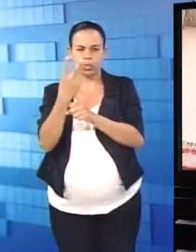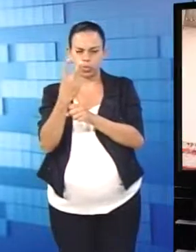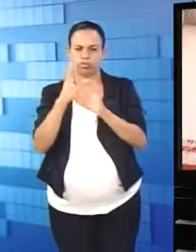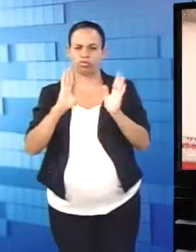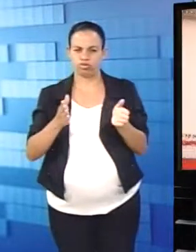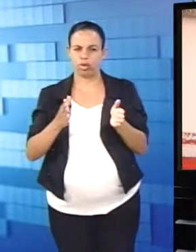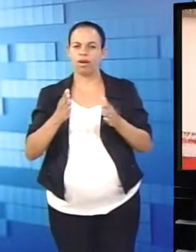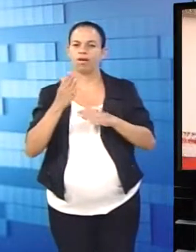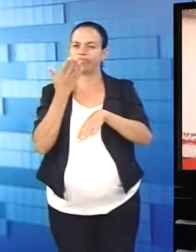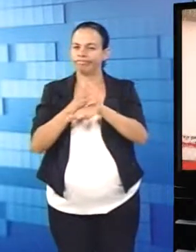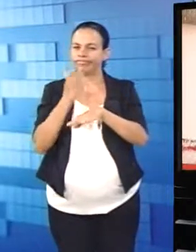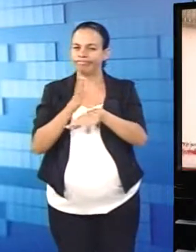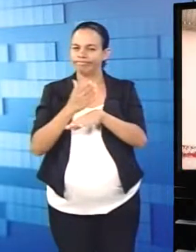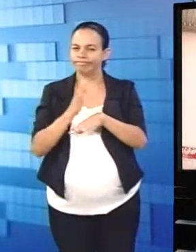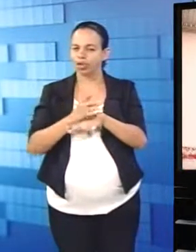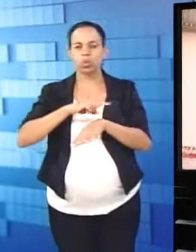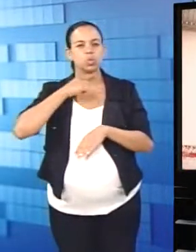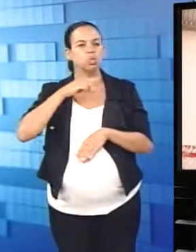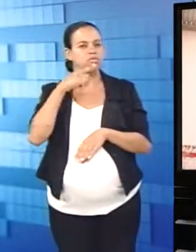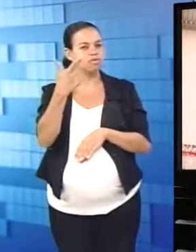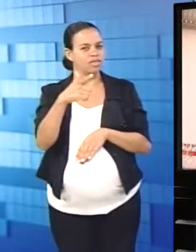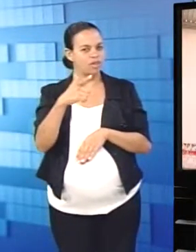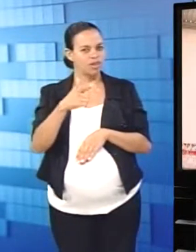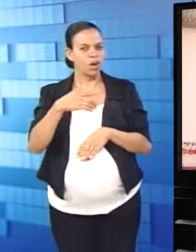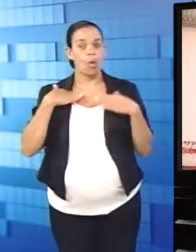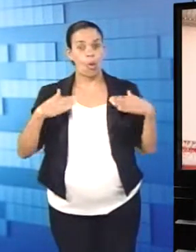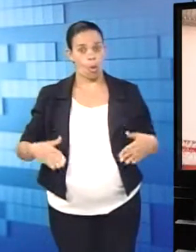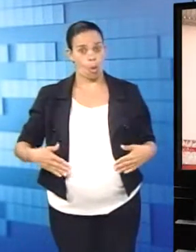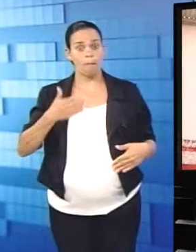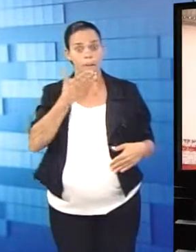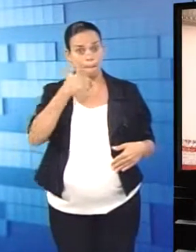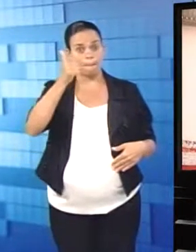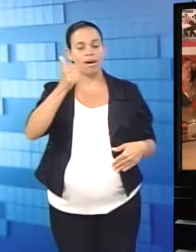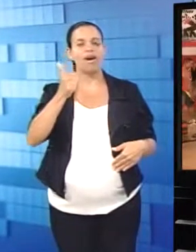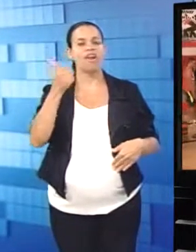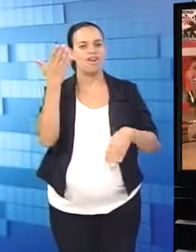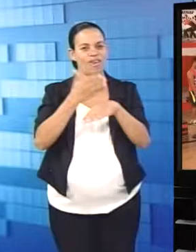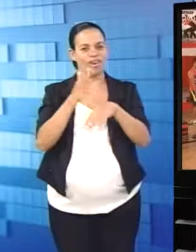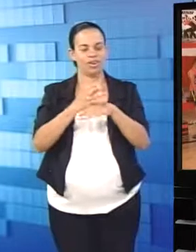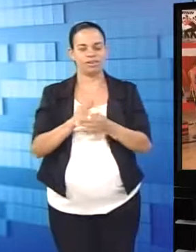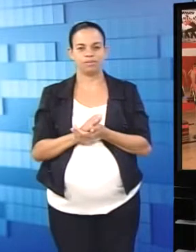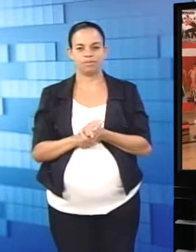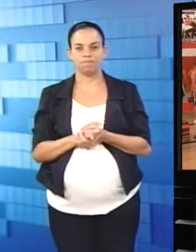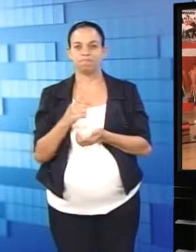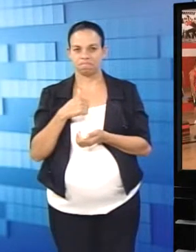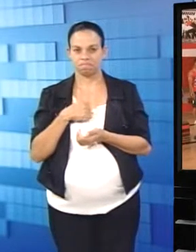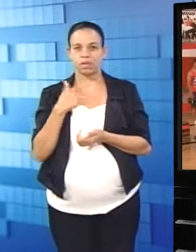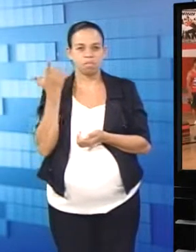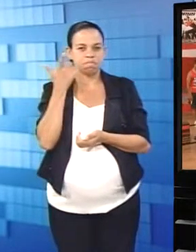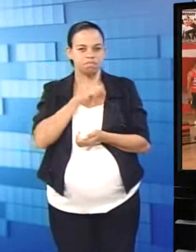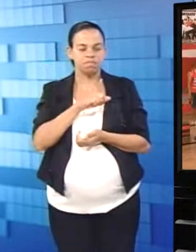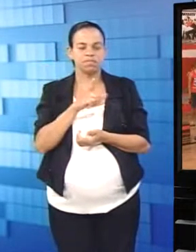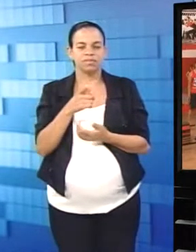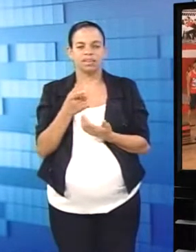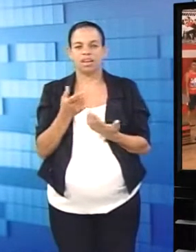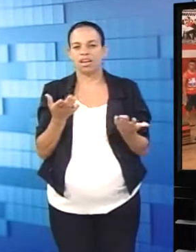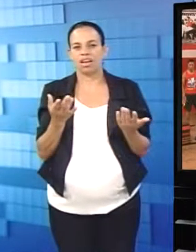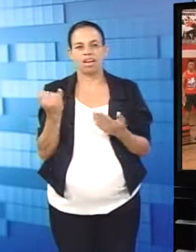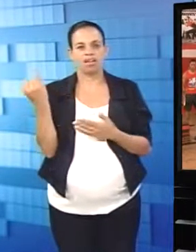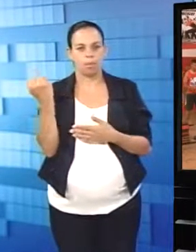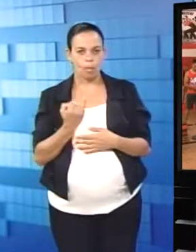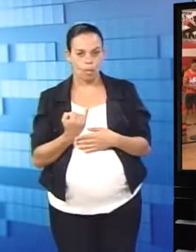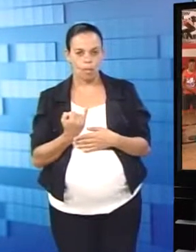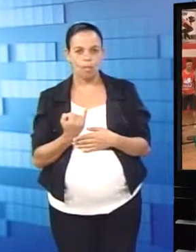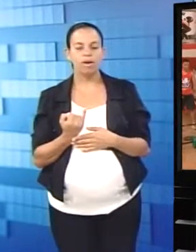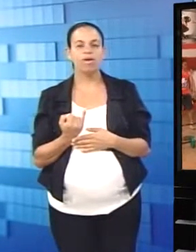dois anos e não tem dúvida de que o treino provocou melhorias em seu corpo. Sim, eu mesmo perdi. Acabei perdendo